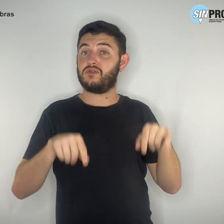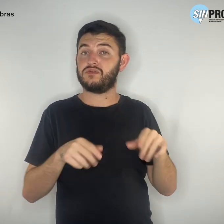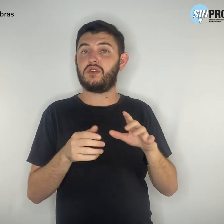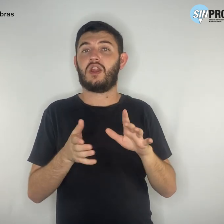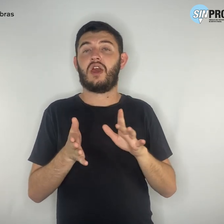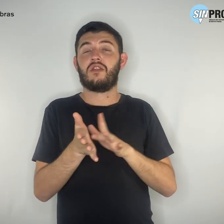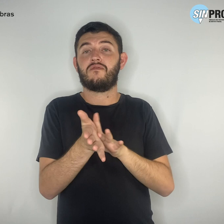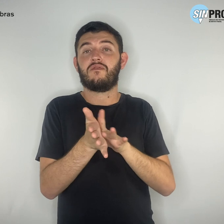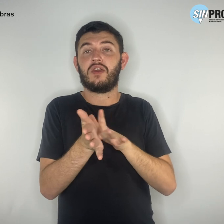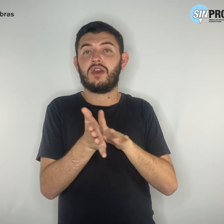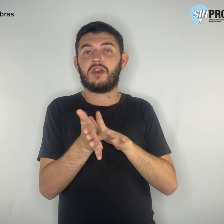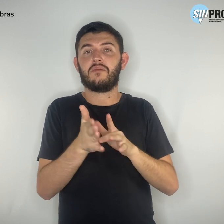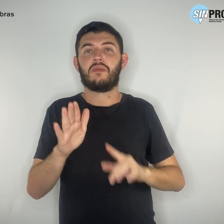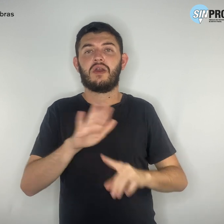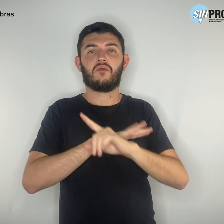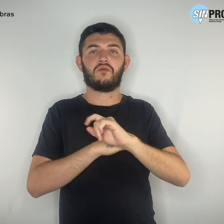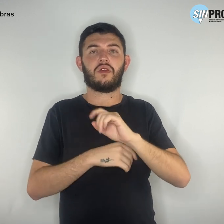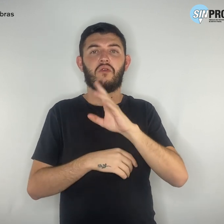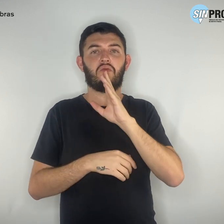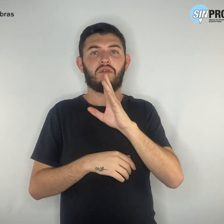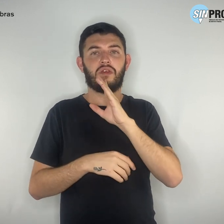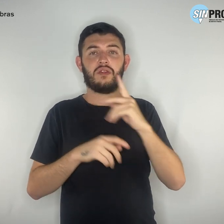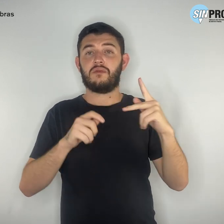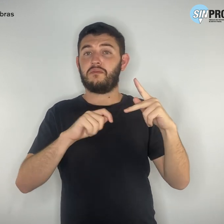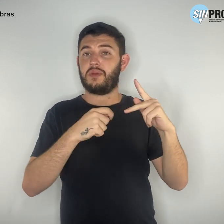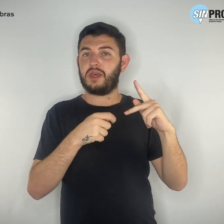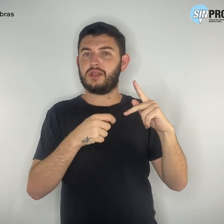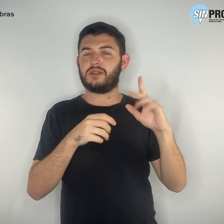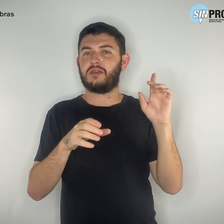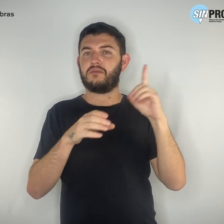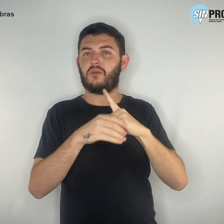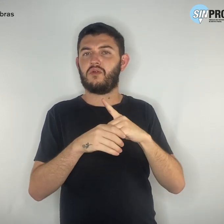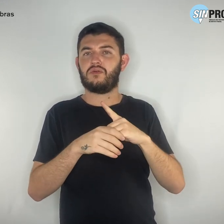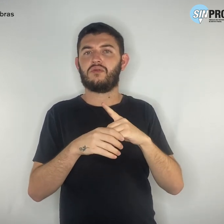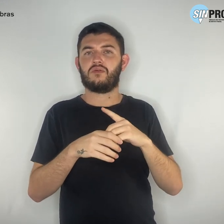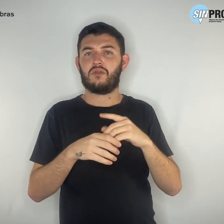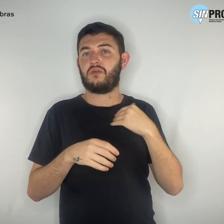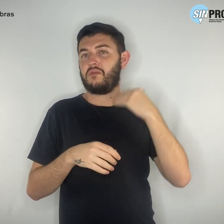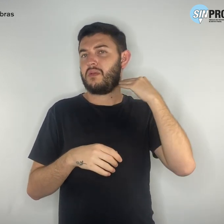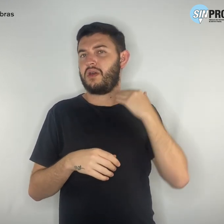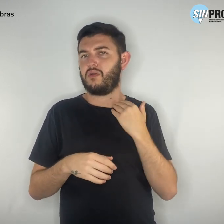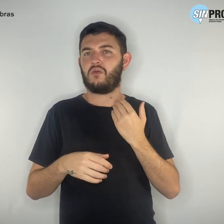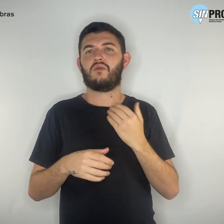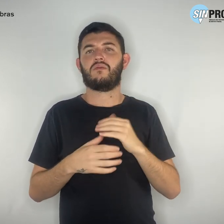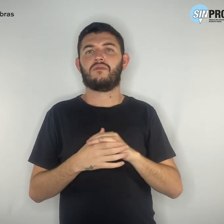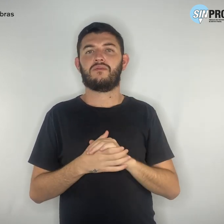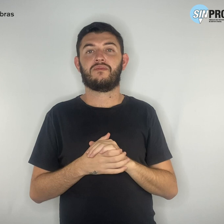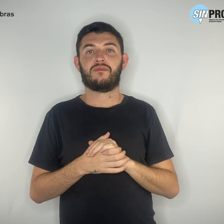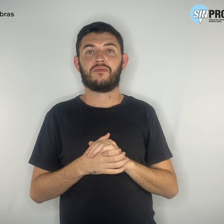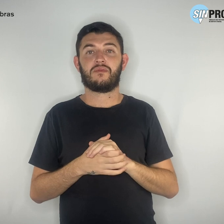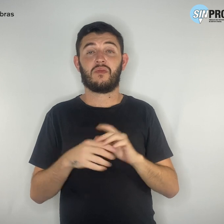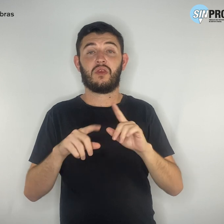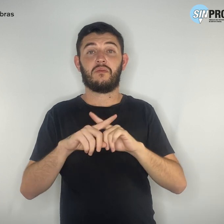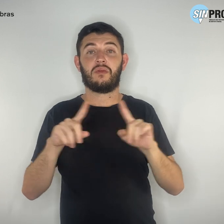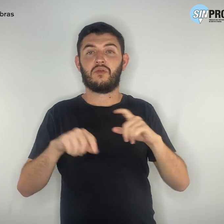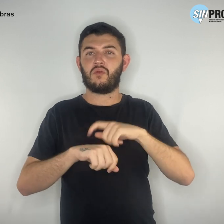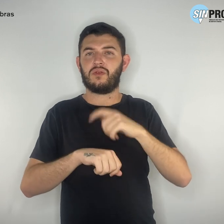reconhece uma transferência via PIX realizada de sua conta bancária Ao negar a transação,